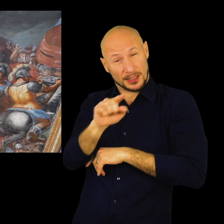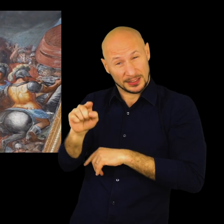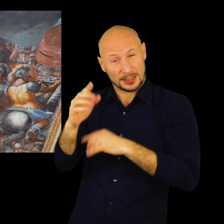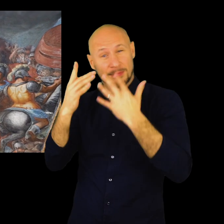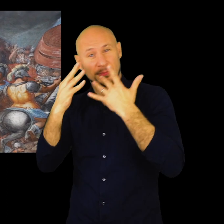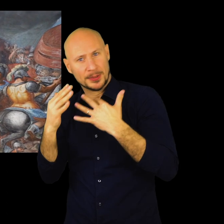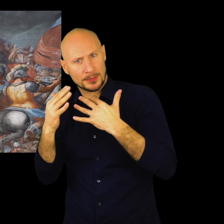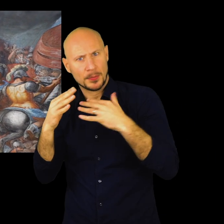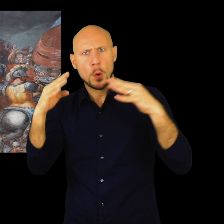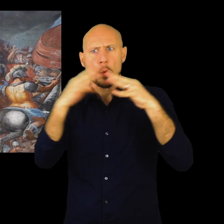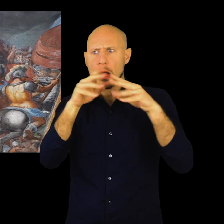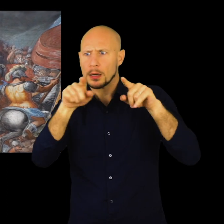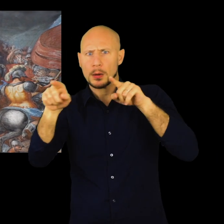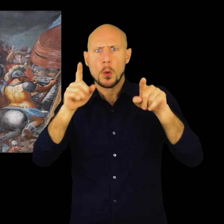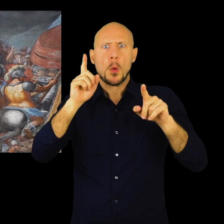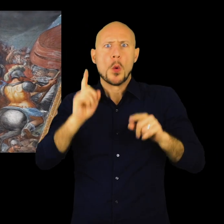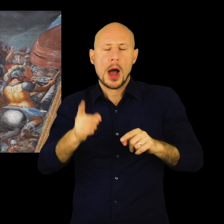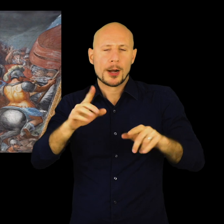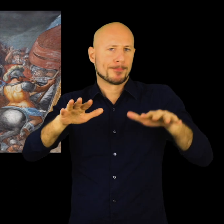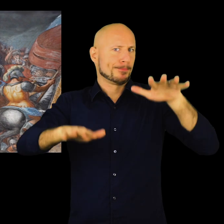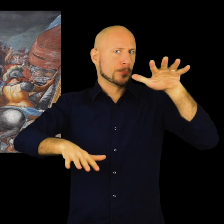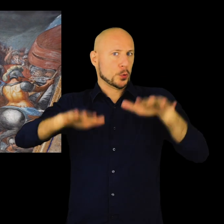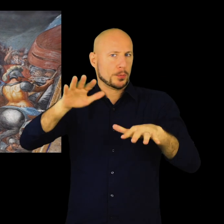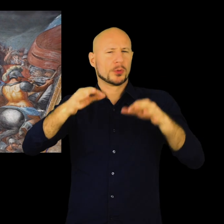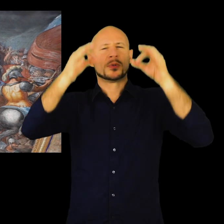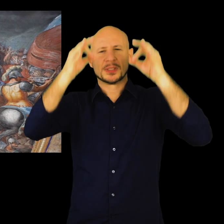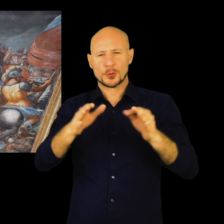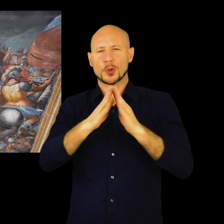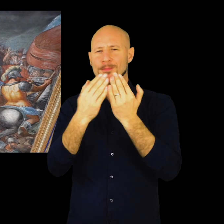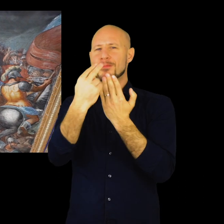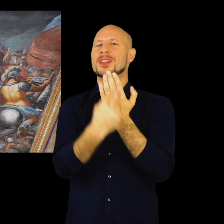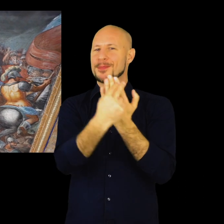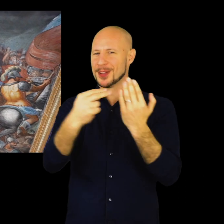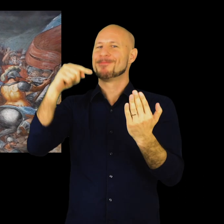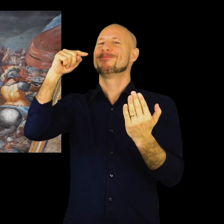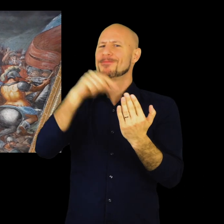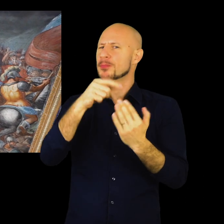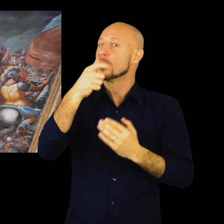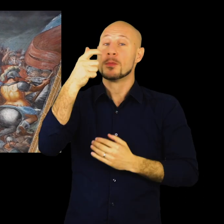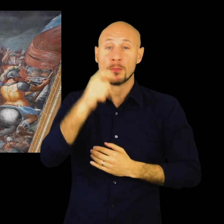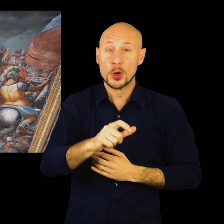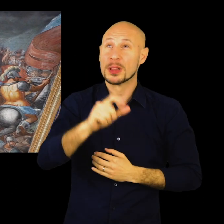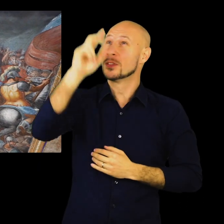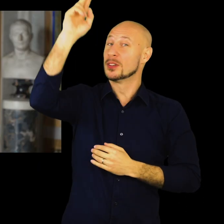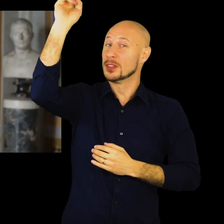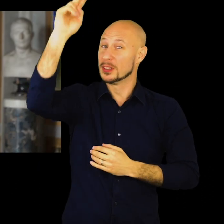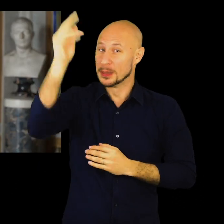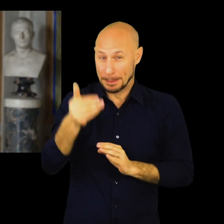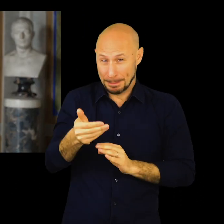Saul, con la sconfitta di Re Saul, oppure, per altri, la battaglia fra Sena Cheriebbe ed Ezechia.